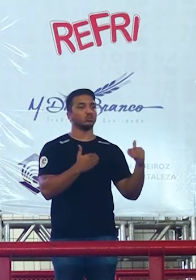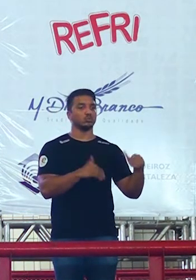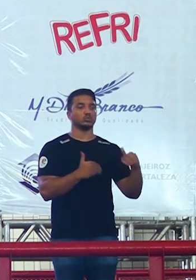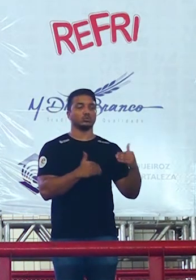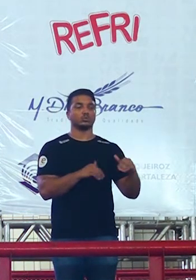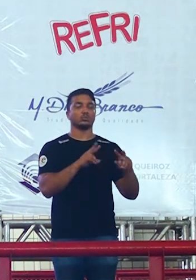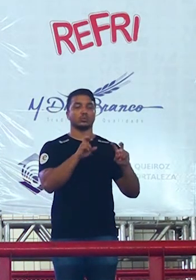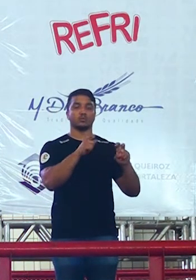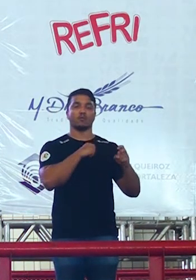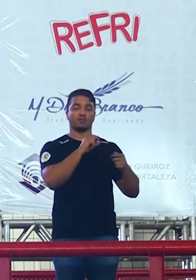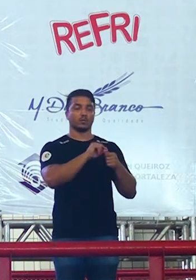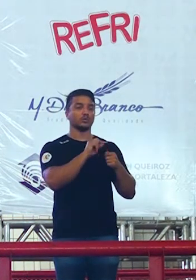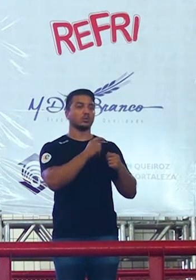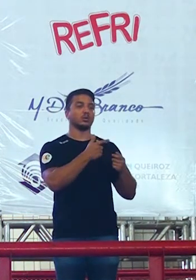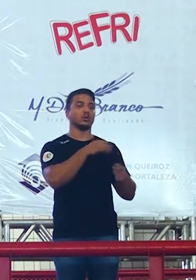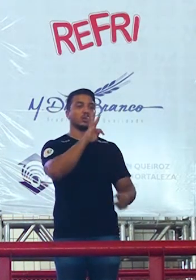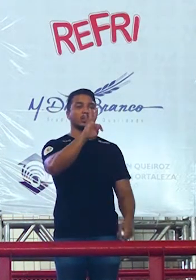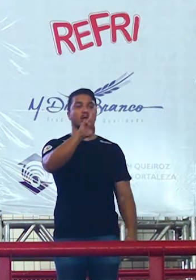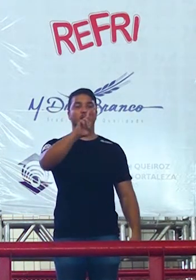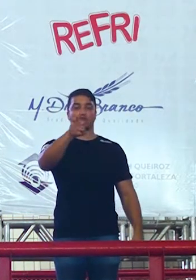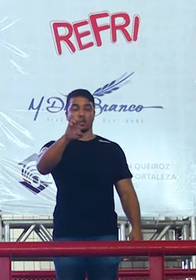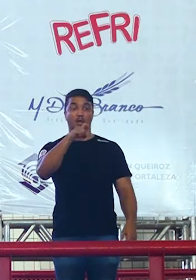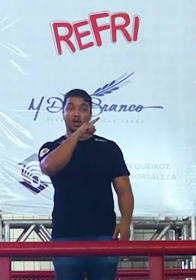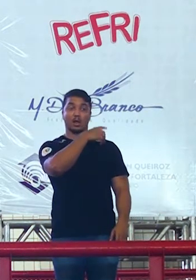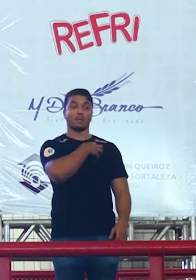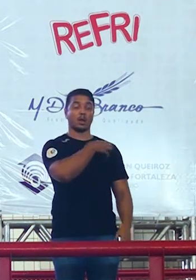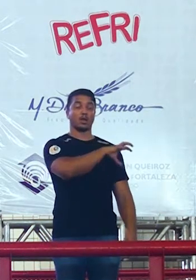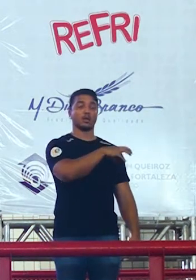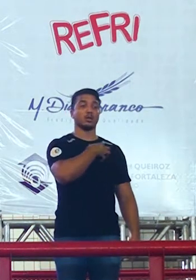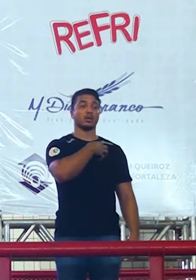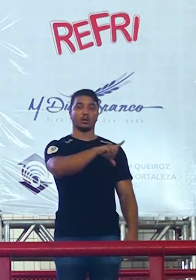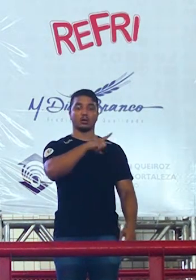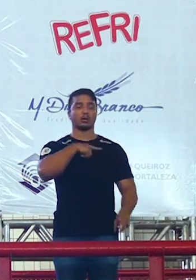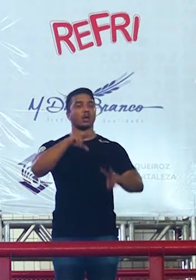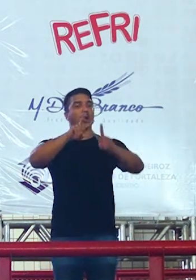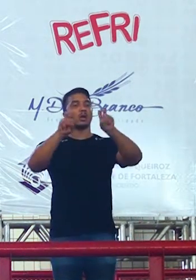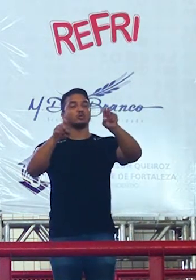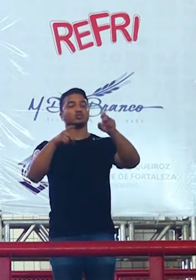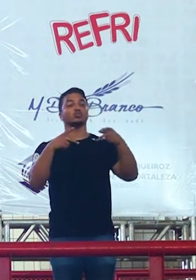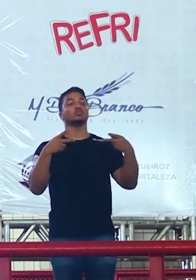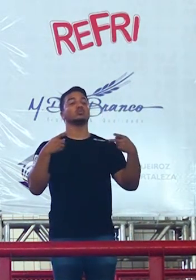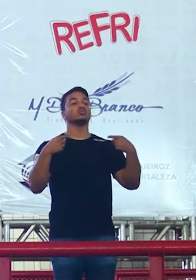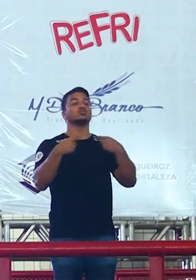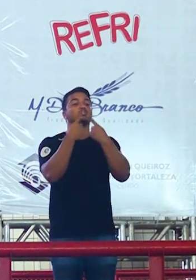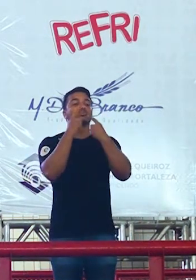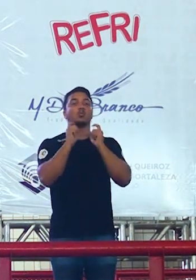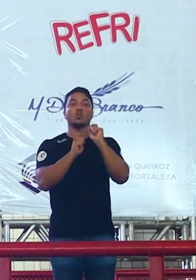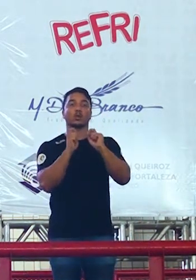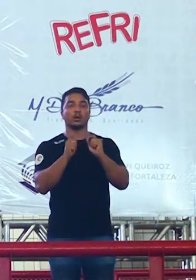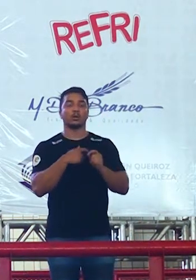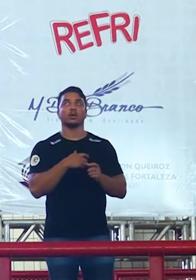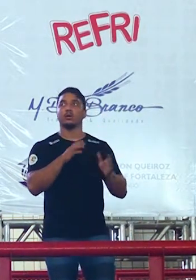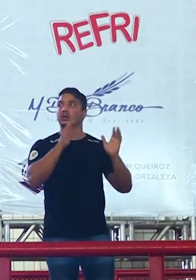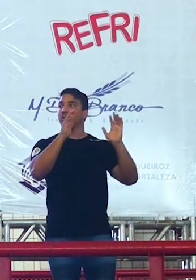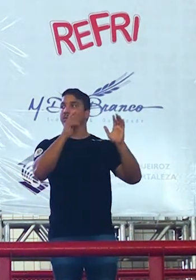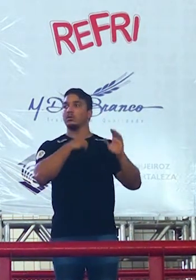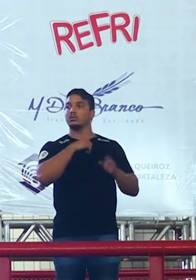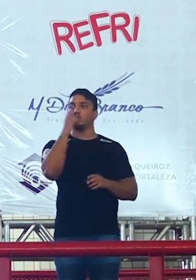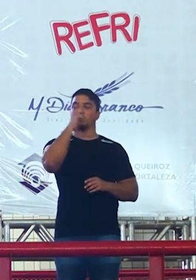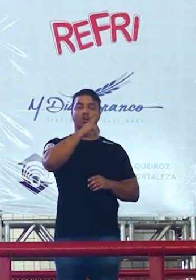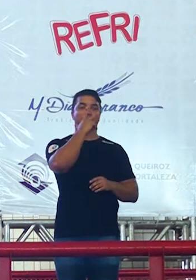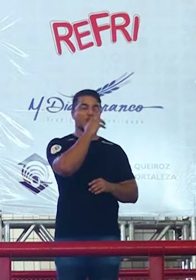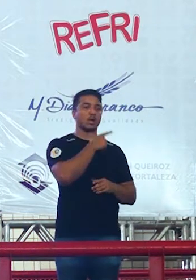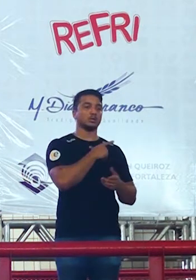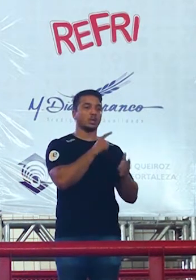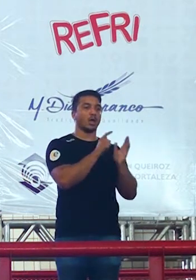alunos meus que foram para o TRE da Bahia e disseram professor ainda bem que você deu a dica